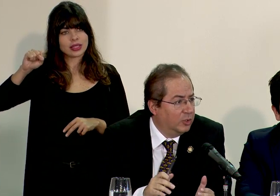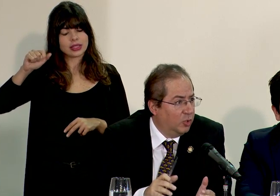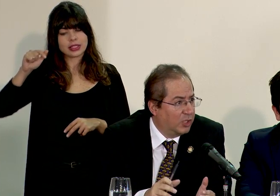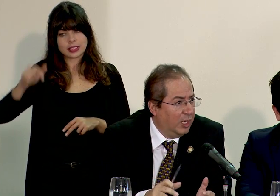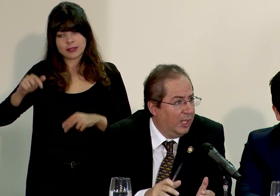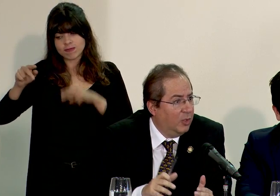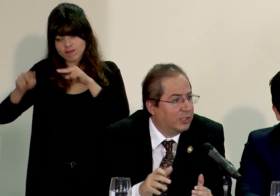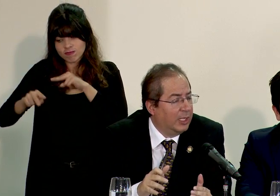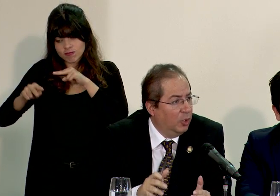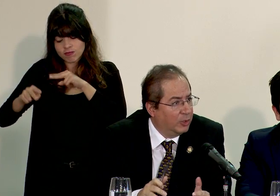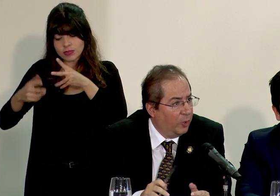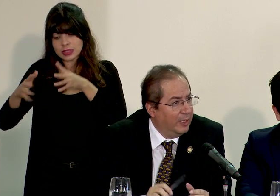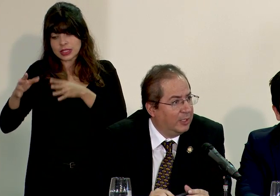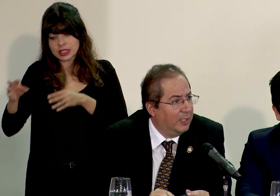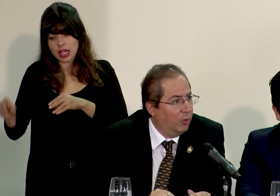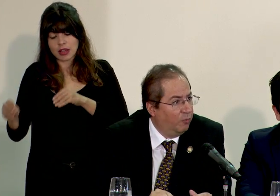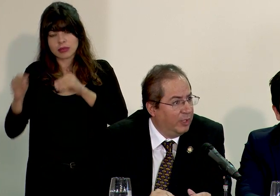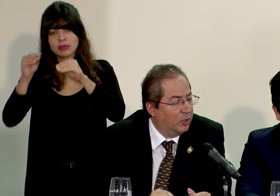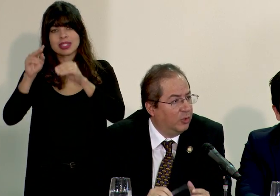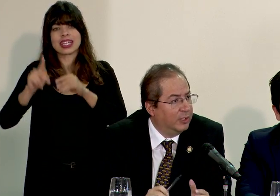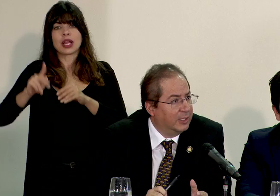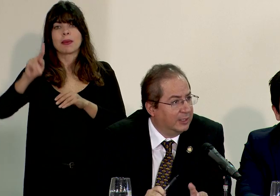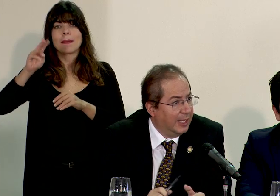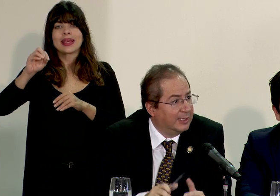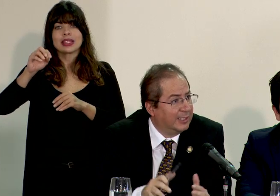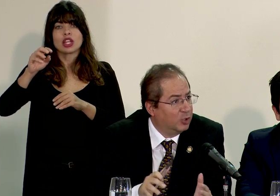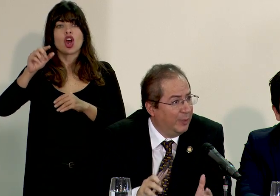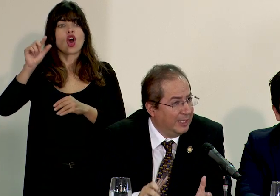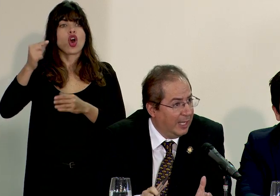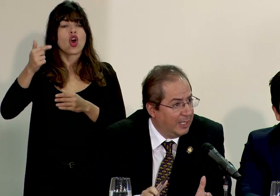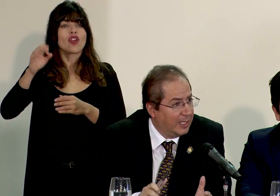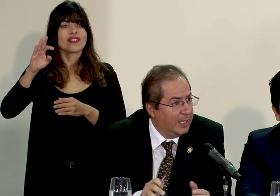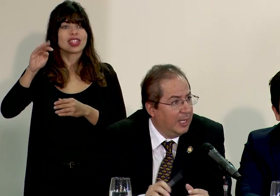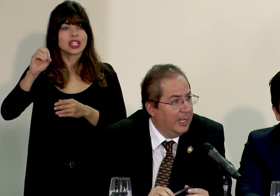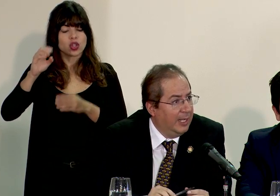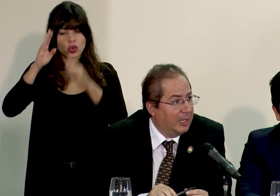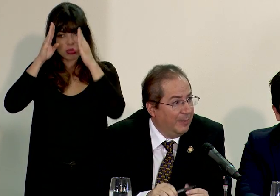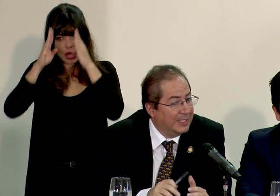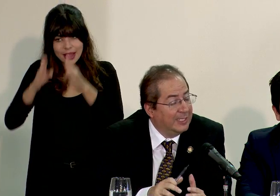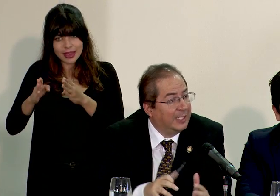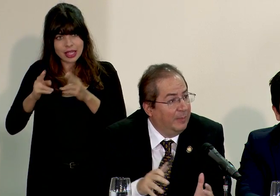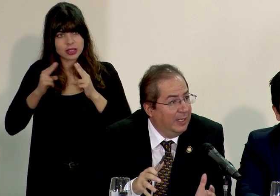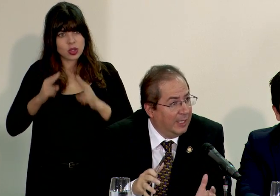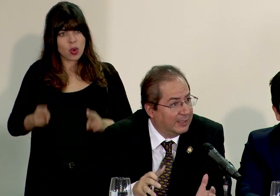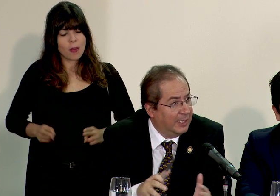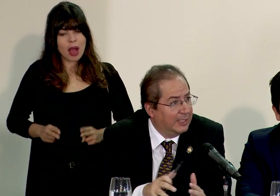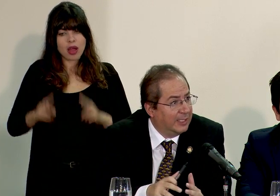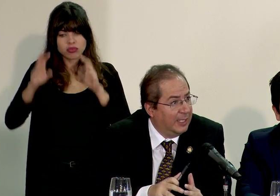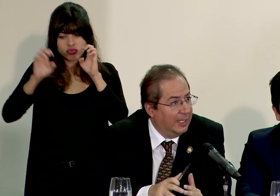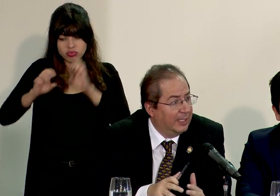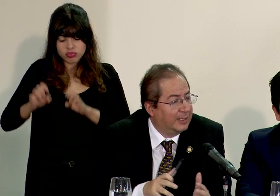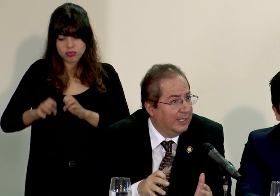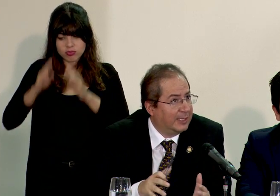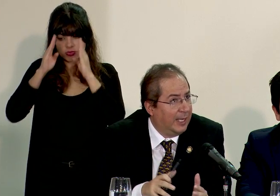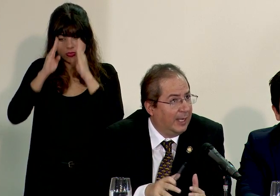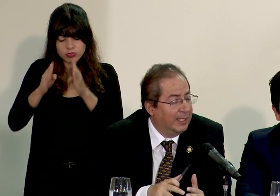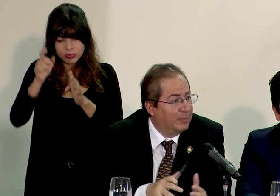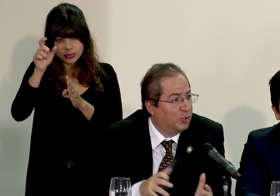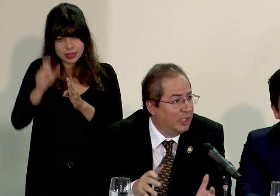son trasladados al kilómetro 20 de Golfito en donde se les da asistencia humanitaria y también se les termina de hacer ese